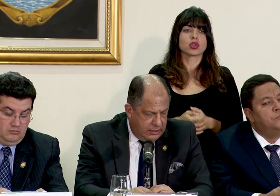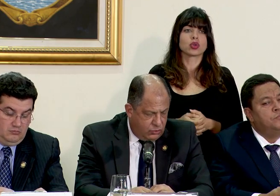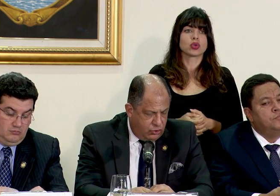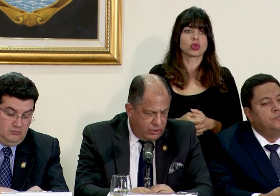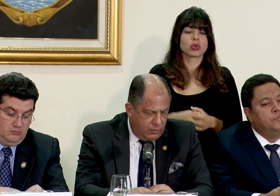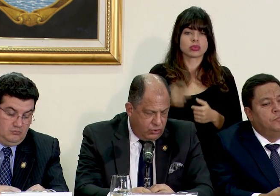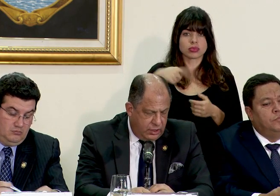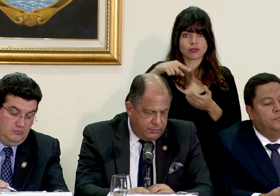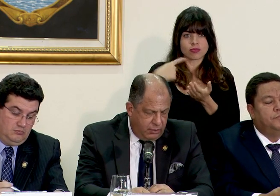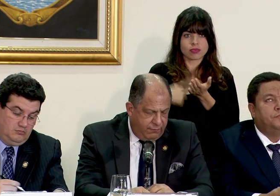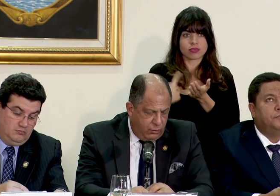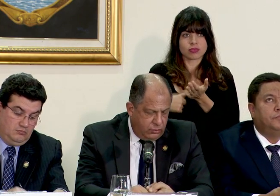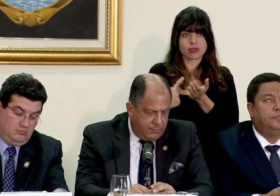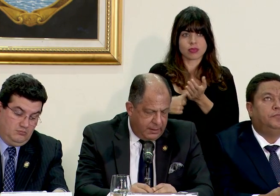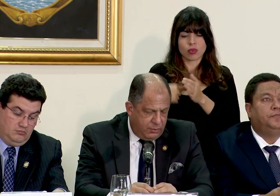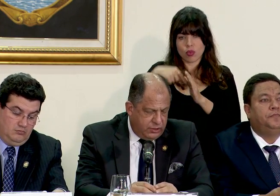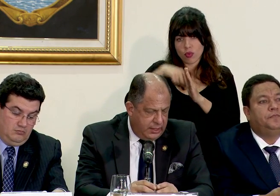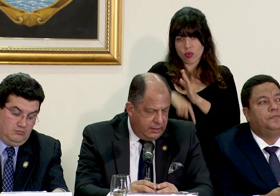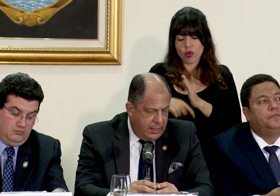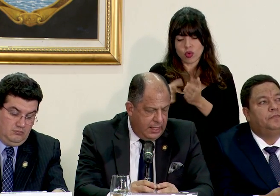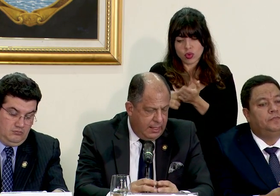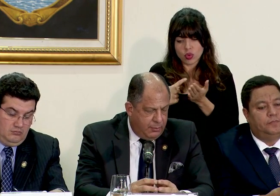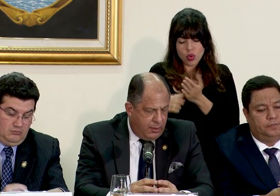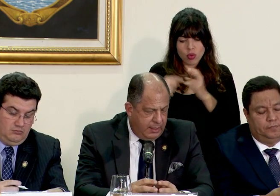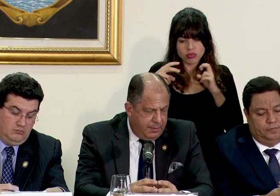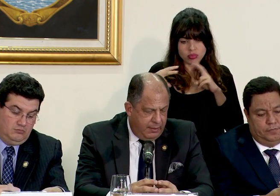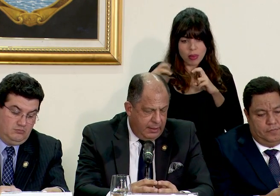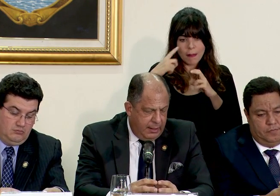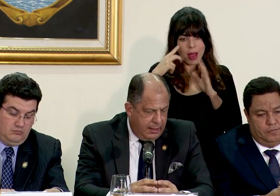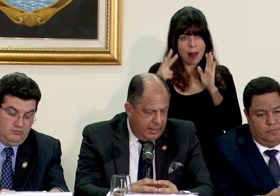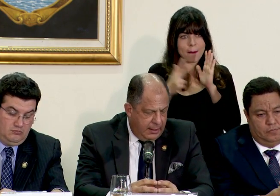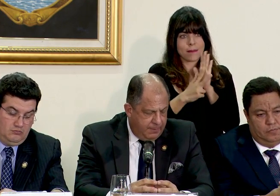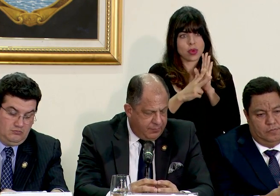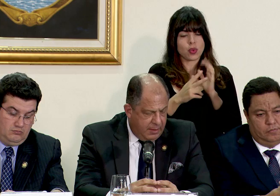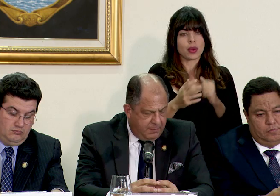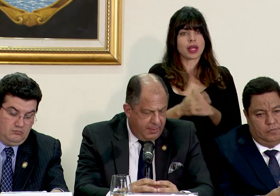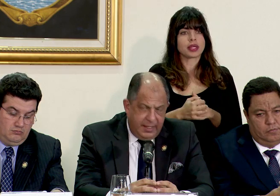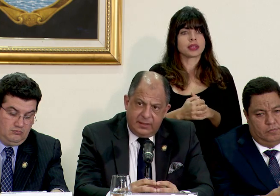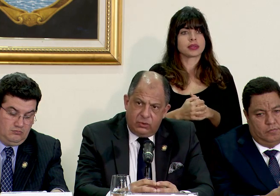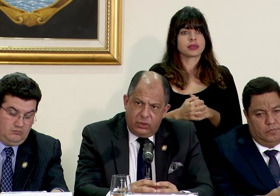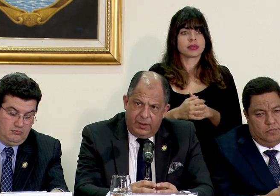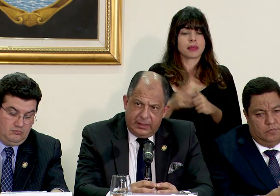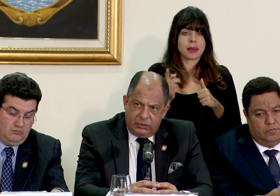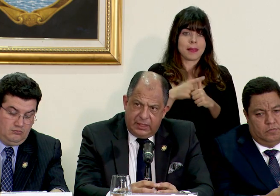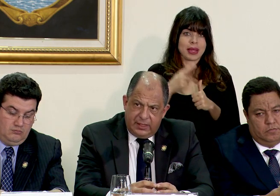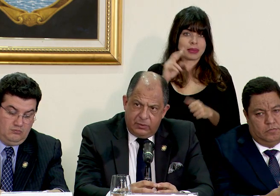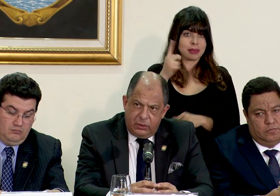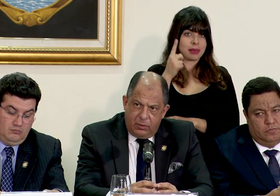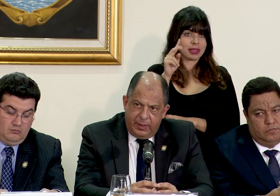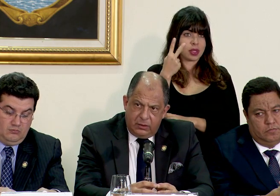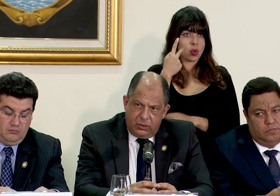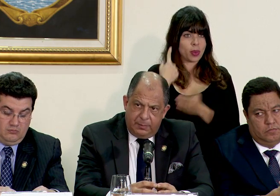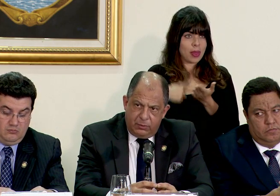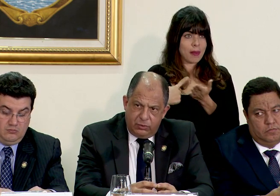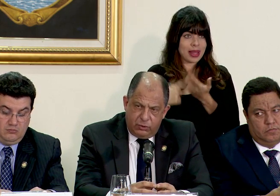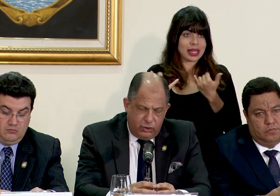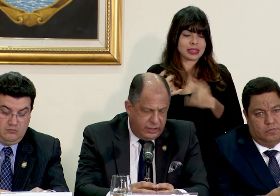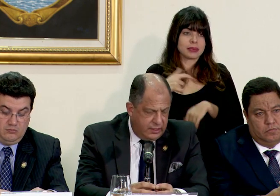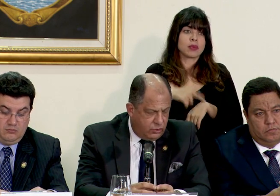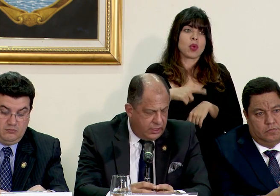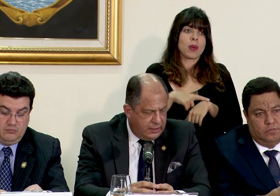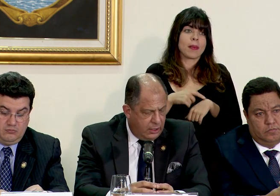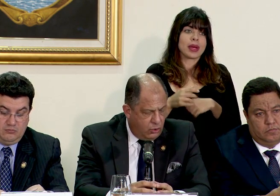en discusión de mociones por el fondo para proceder y aprobar en primer y segundo debate o sea estamos en un momento de